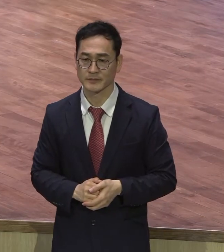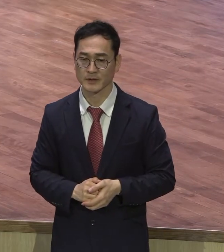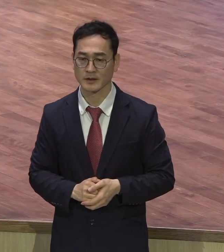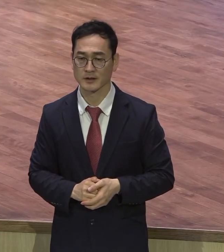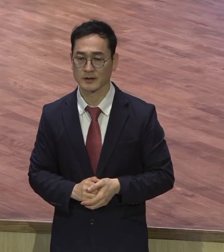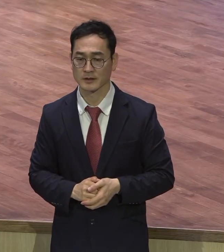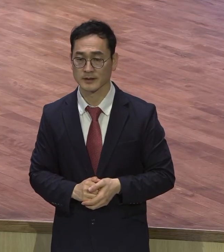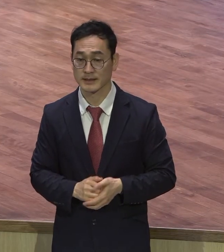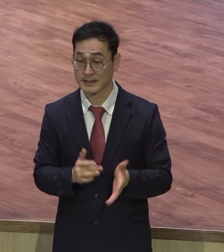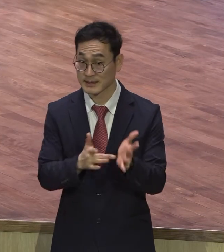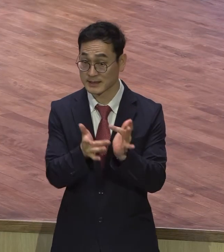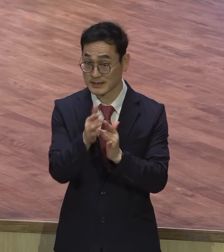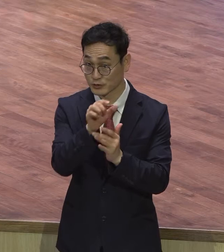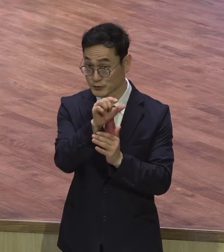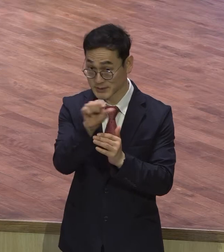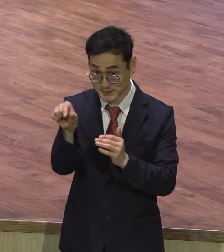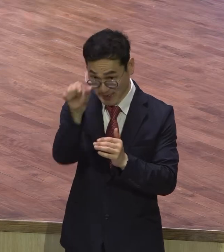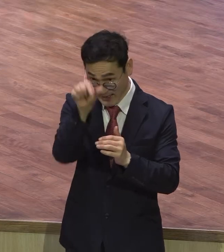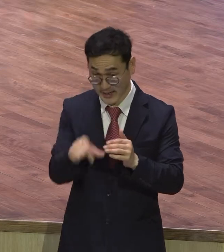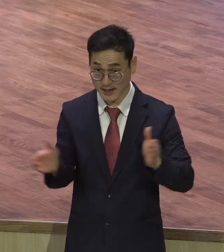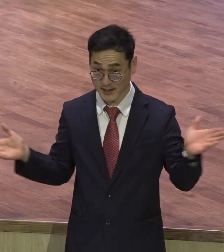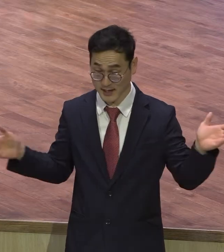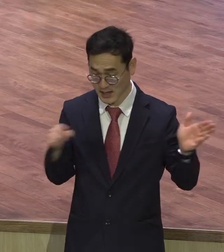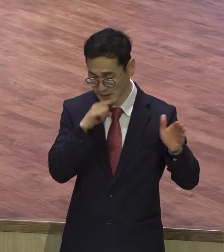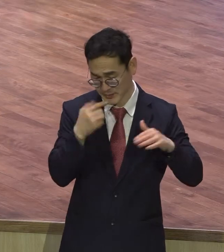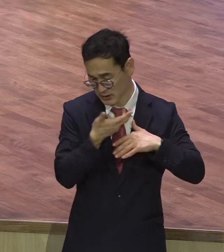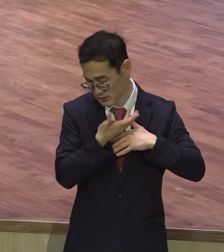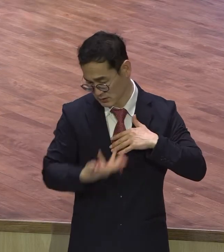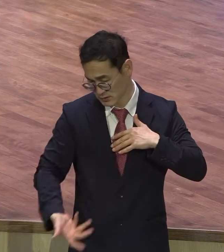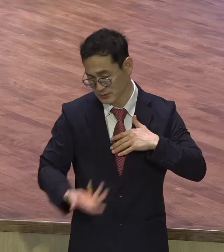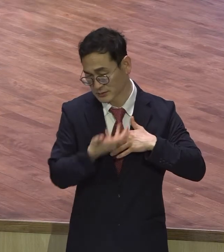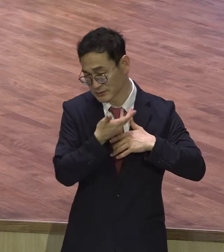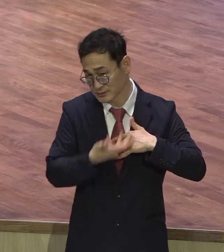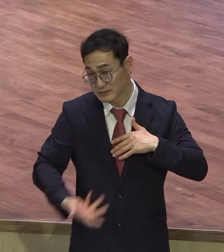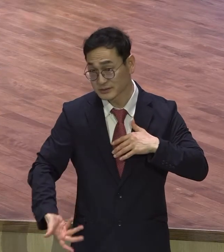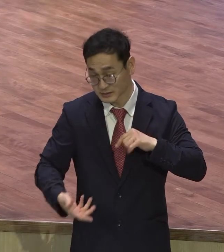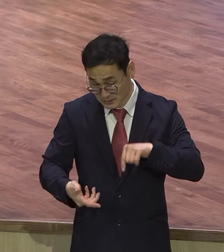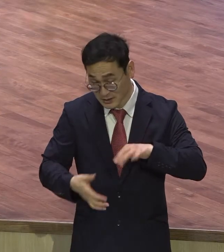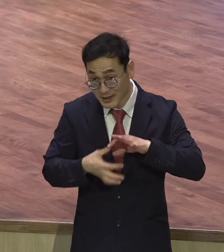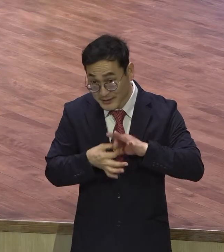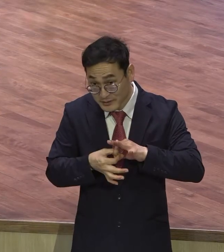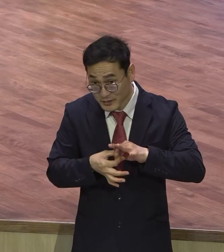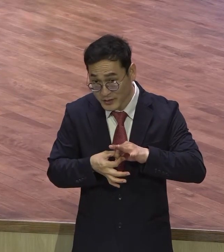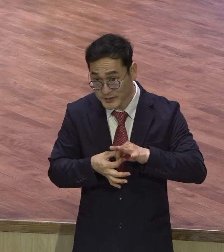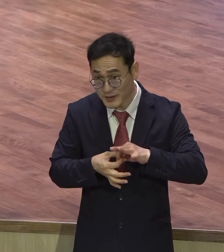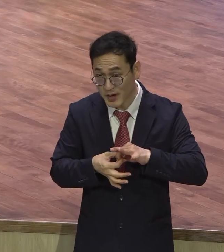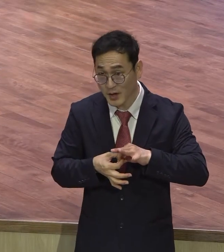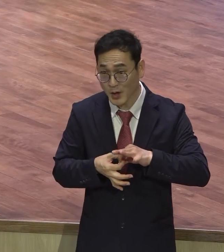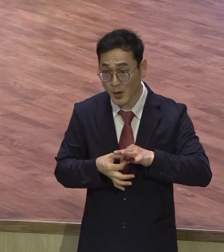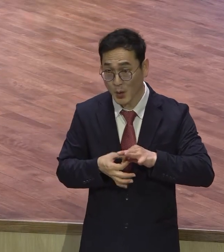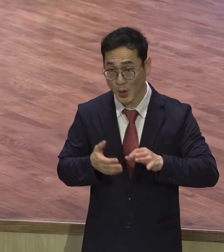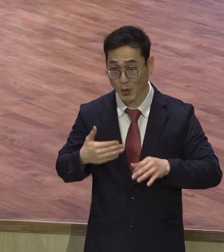십자가에서 흘리신 그 보혈의 공로를 의지하여 우리가 하늘앞에 오늘도 나와서 예배하게 된 것입니다.